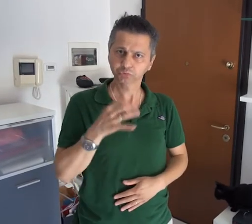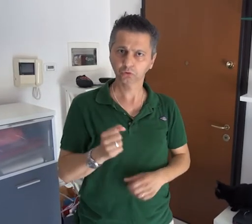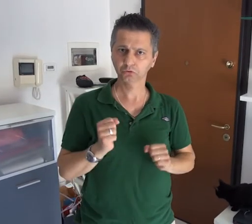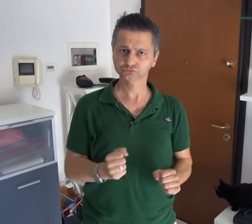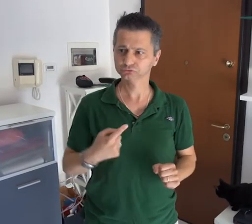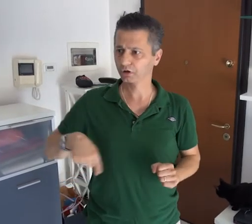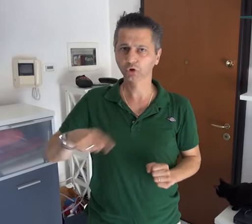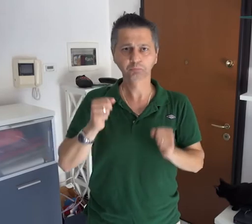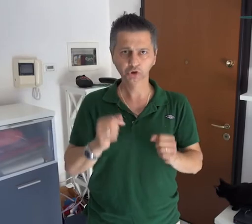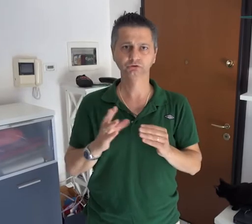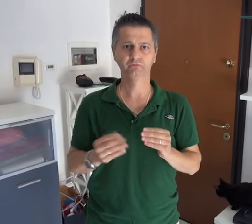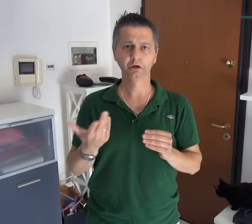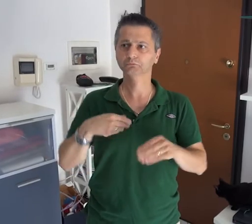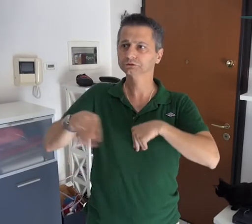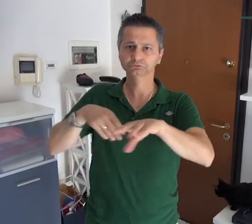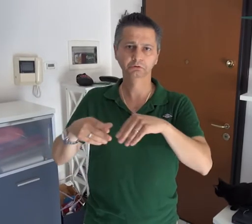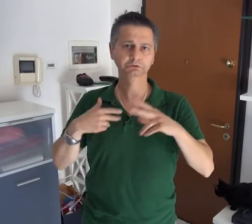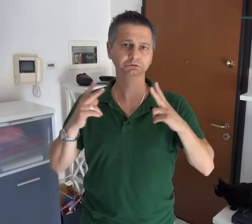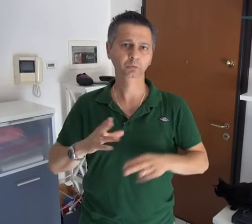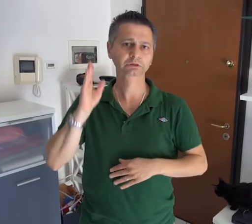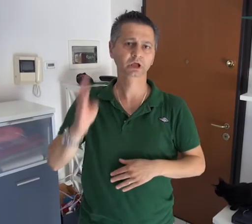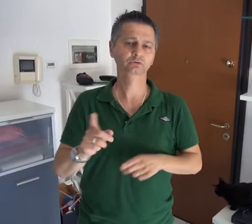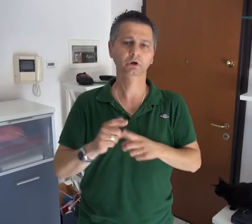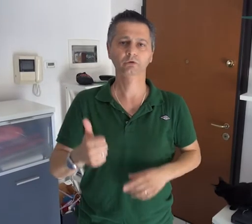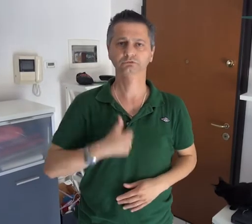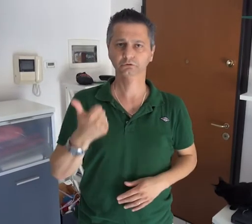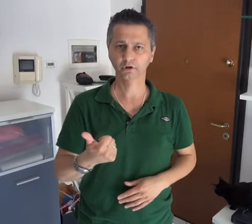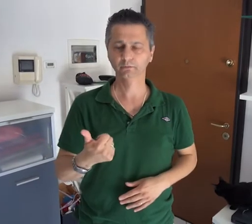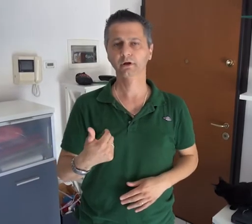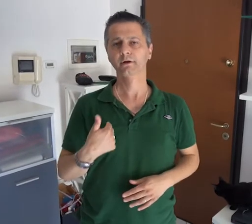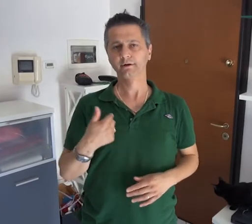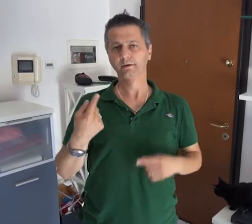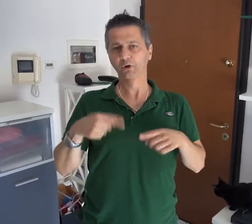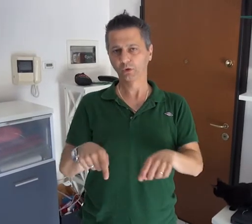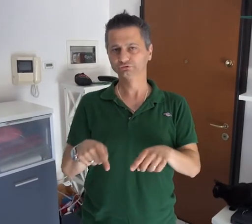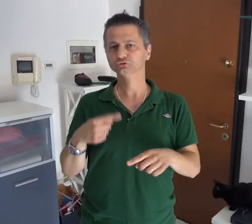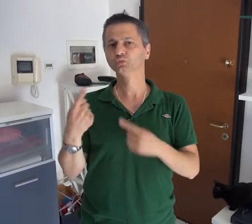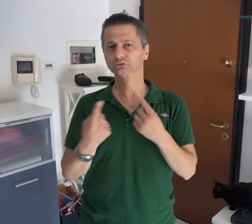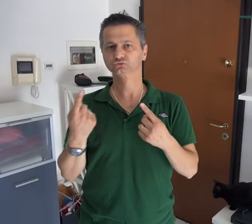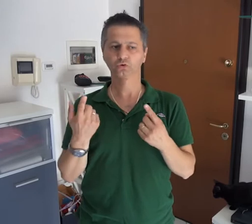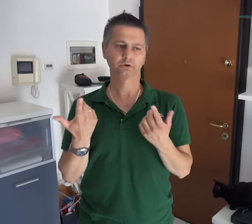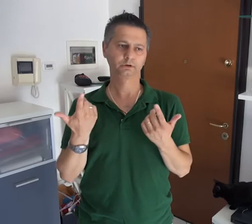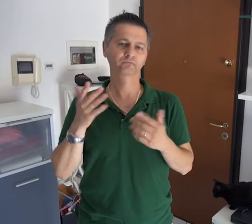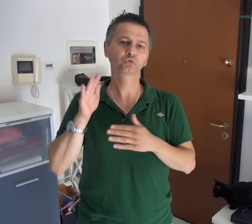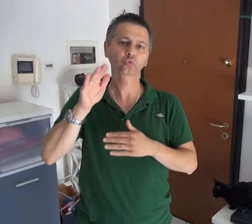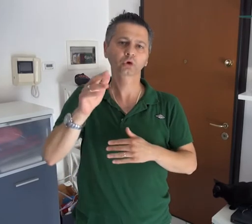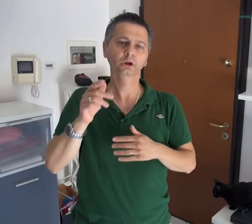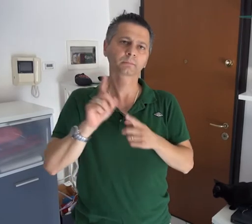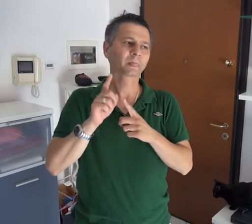a noi sordi di poter avere dei servizi nei momenti di emergenza o comunque di bisogno, perché per gli udenti è facile telefonare e